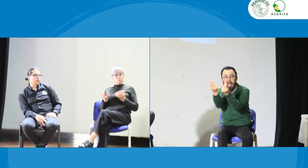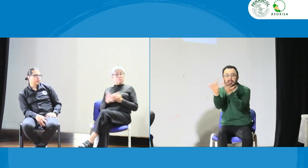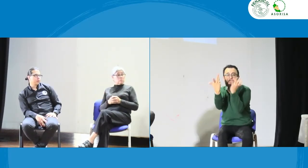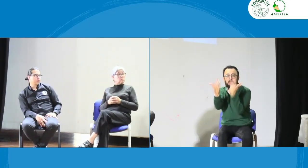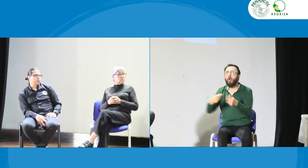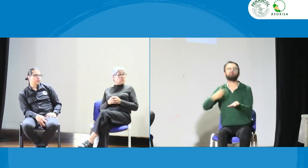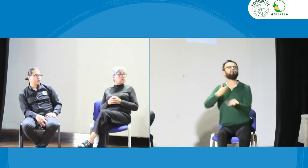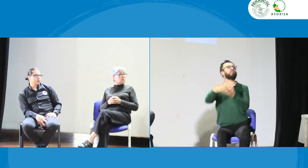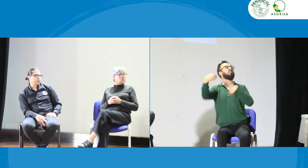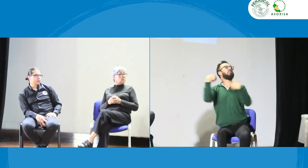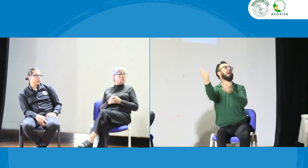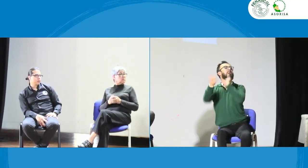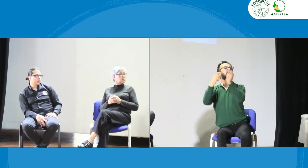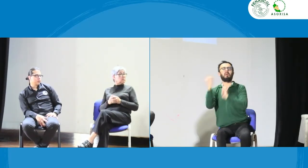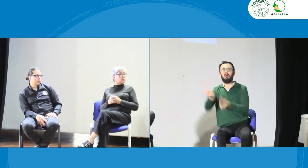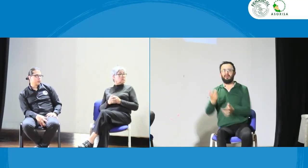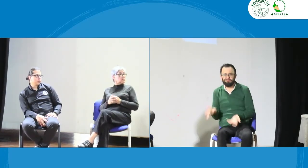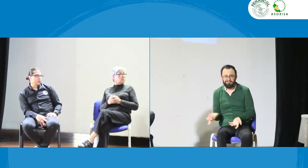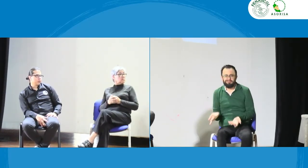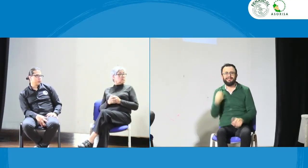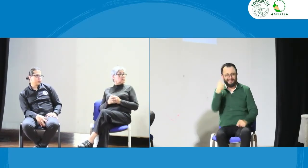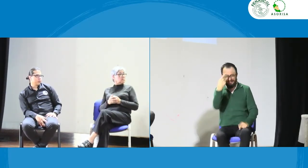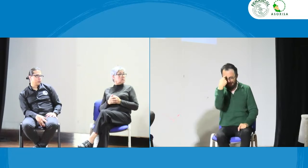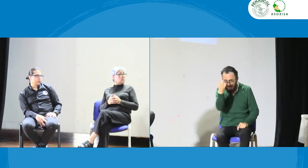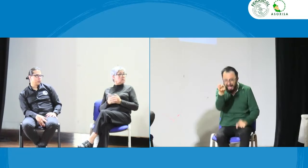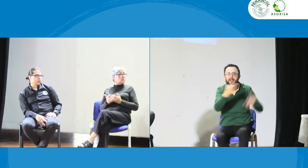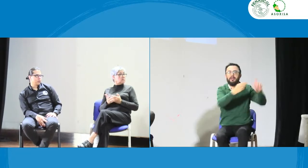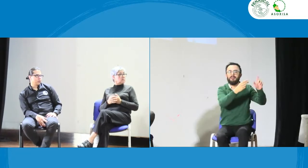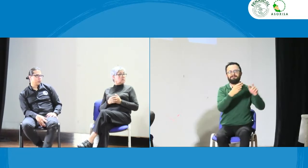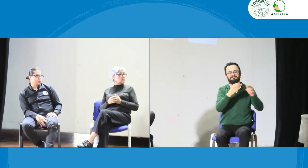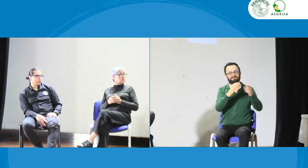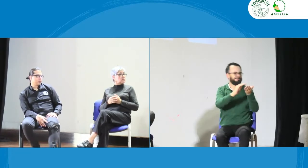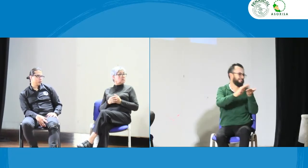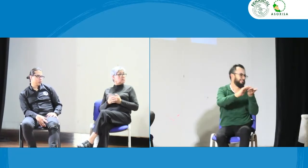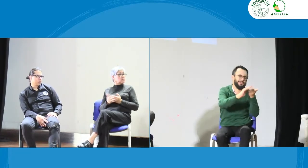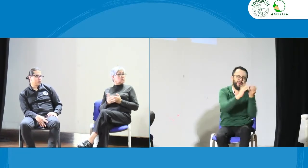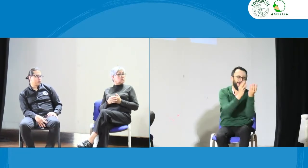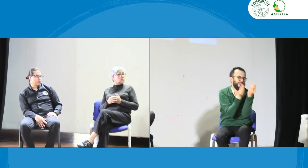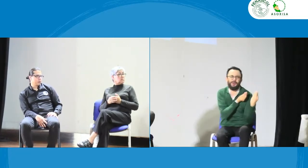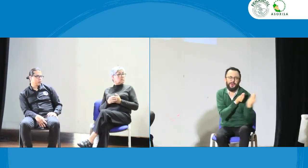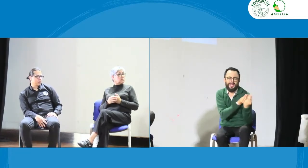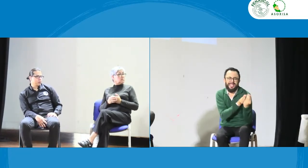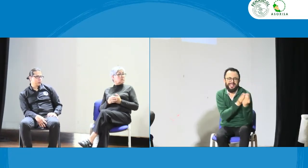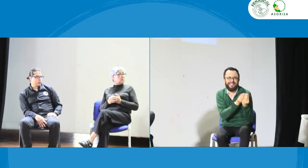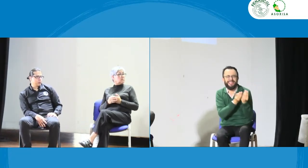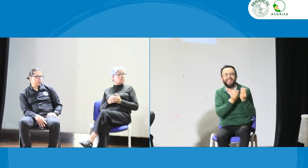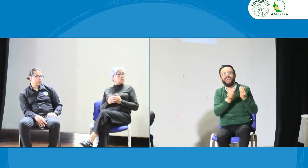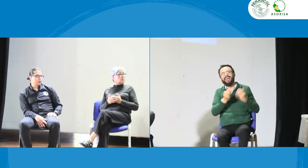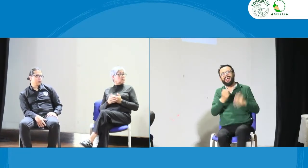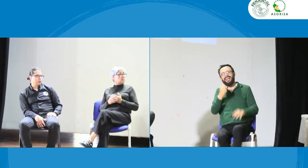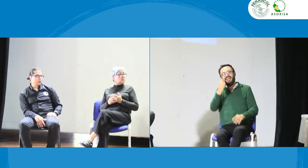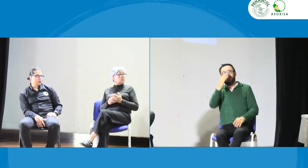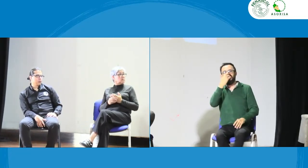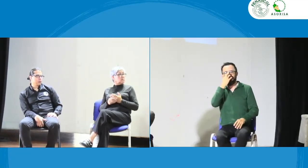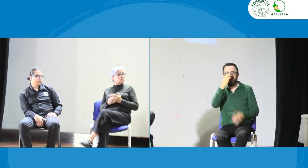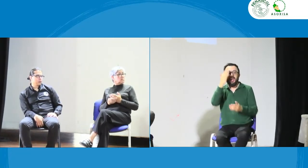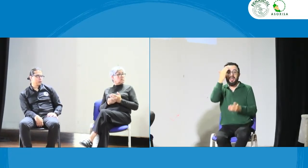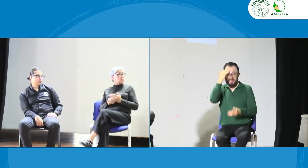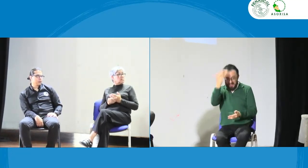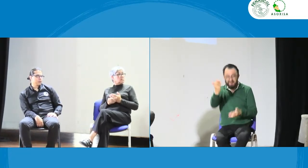ciudadanos la constitución muy bien lo dice porque es que se están dando unos recursos allí y perdón colegas pero